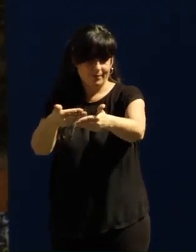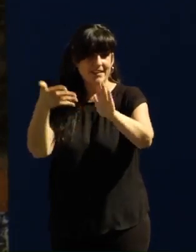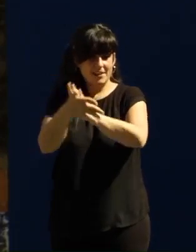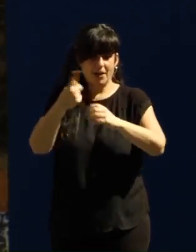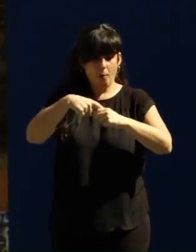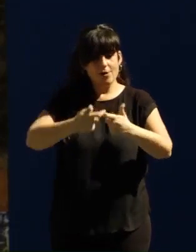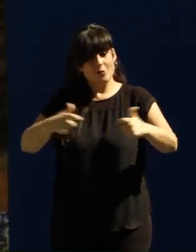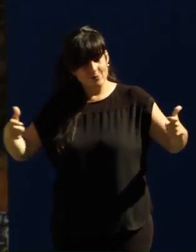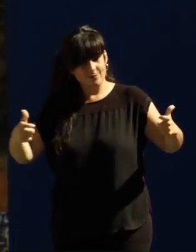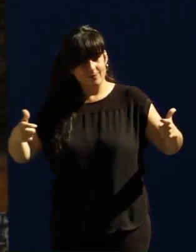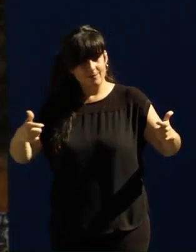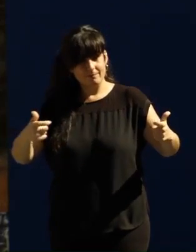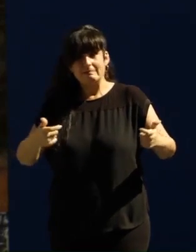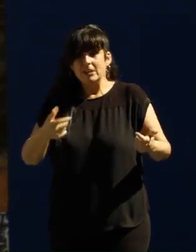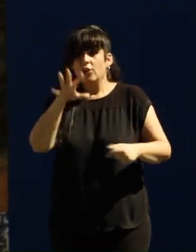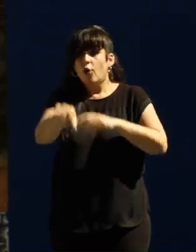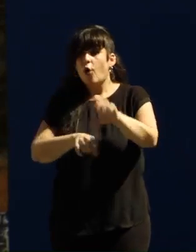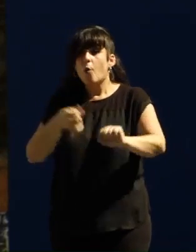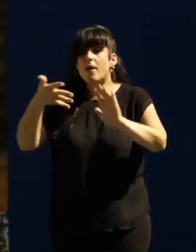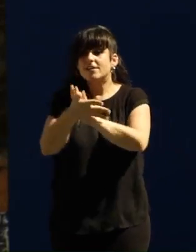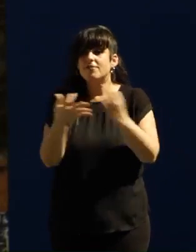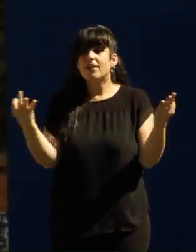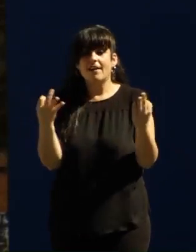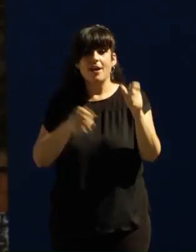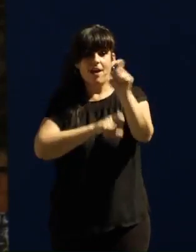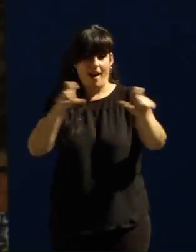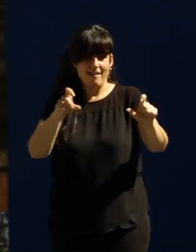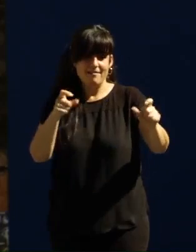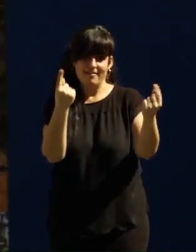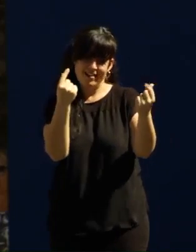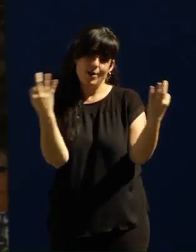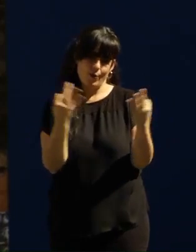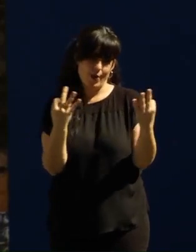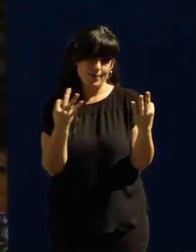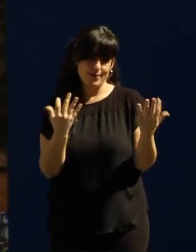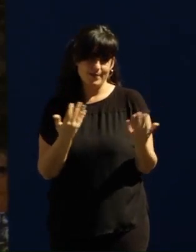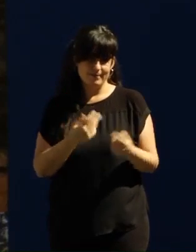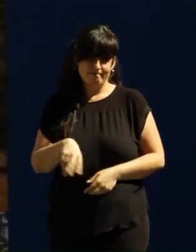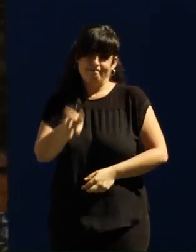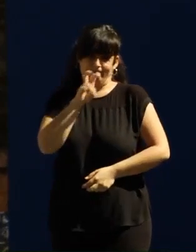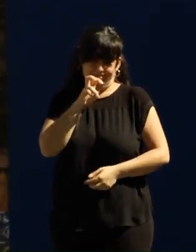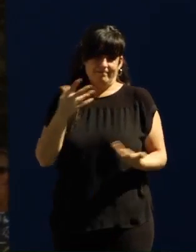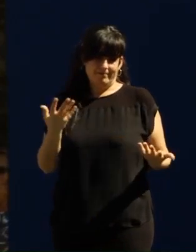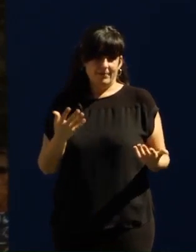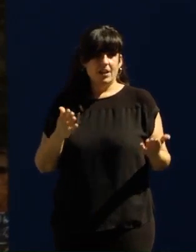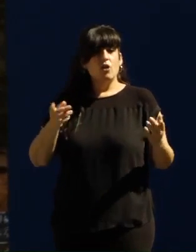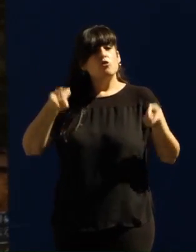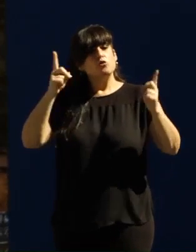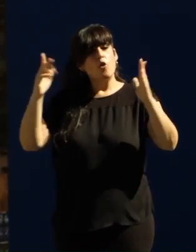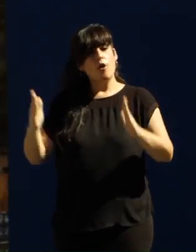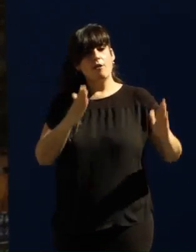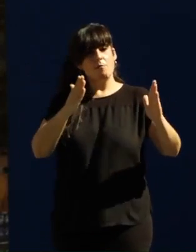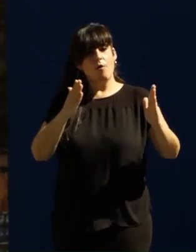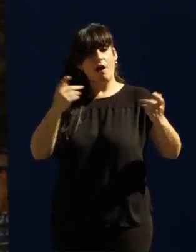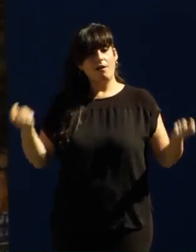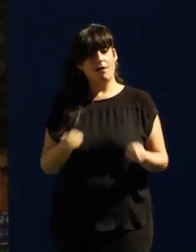que dejar de asfixiar a la gente, no solo en campaña electoral. Está bien que prueben en campaña electoral que cuando